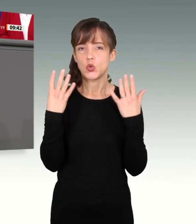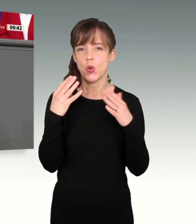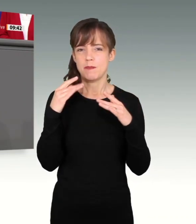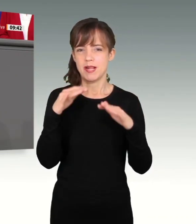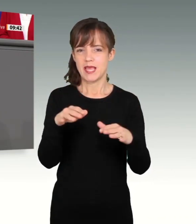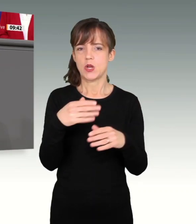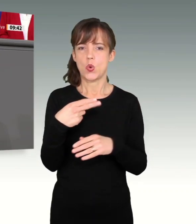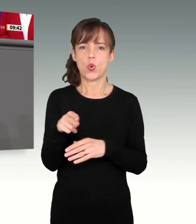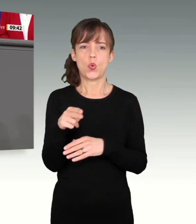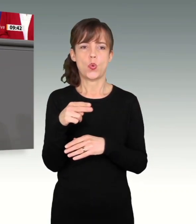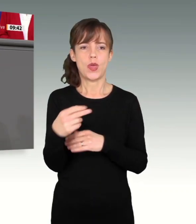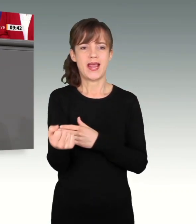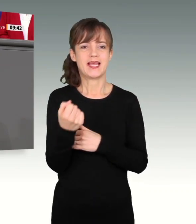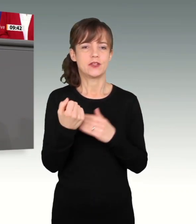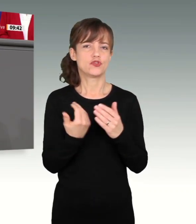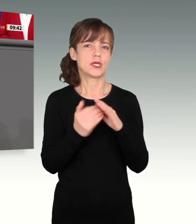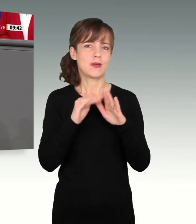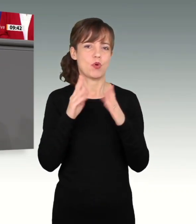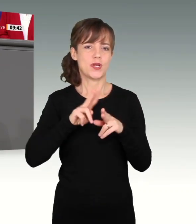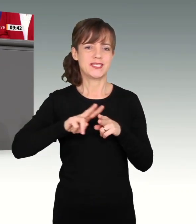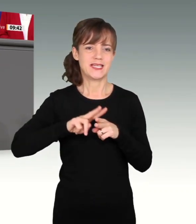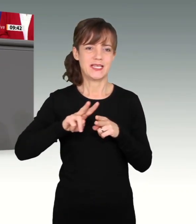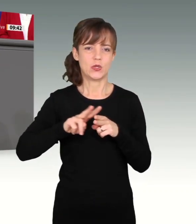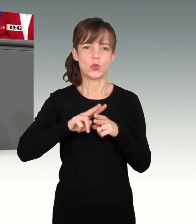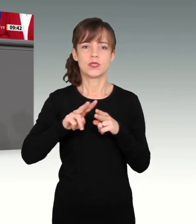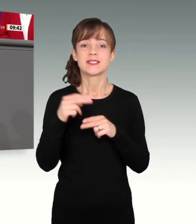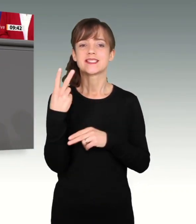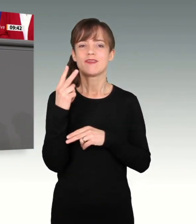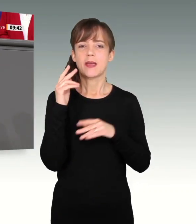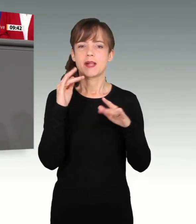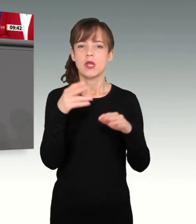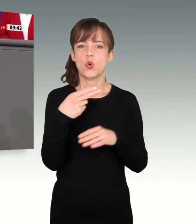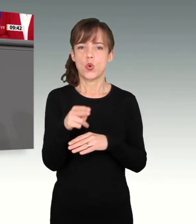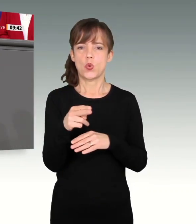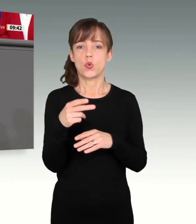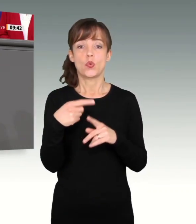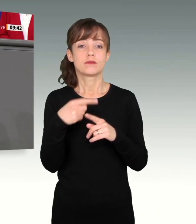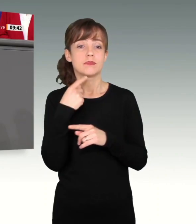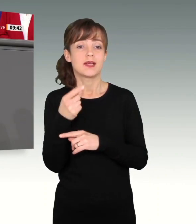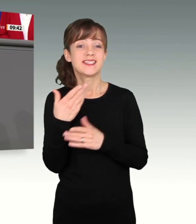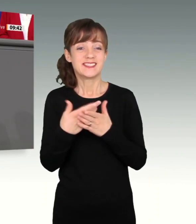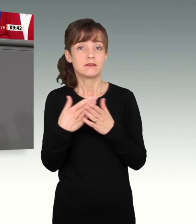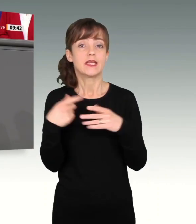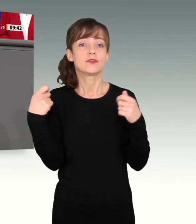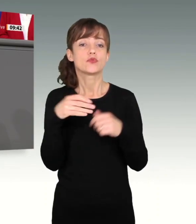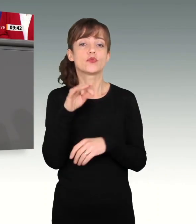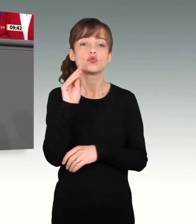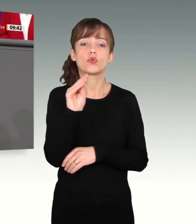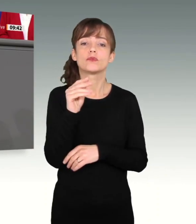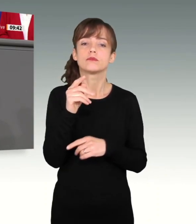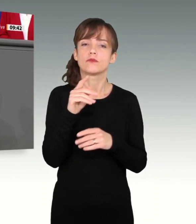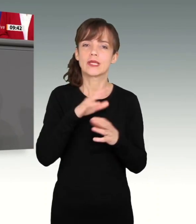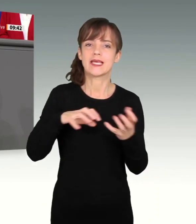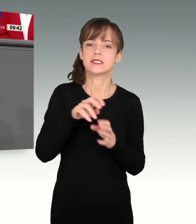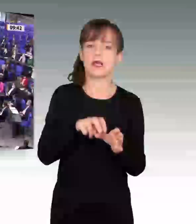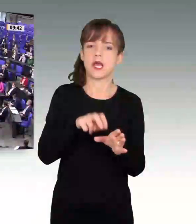Investitionen in die Zukunft, um aus der Krise herauszukommen und um Deutschland zukunftsfähig zu gestalten. Ich finde, der Kollege Rehberg hatte damals vollständig